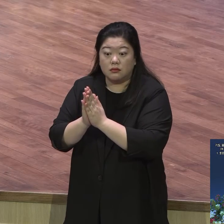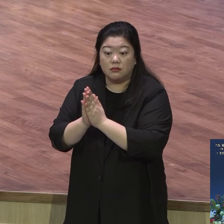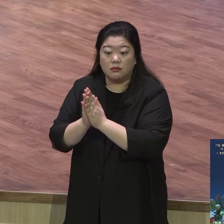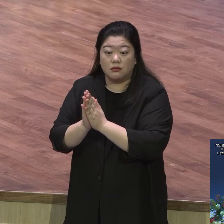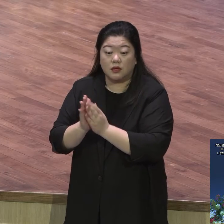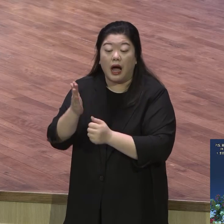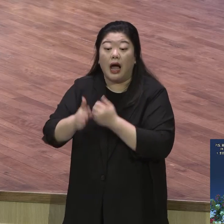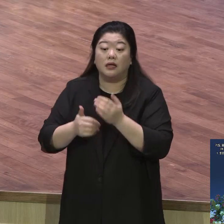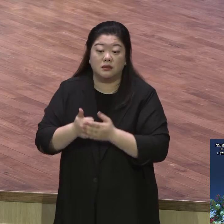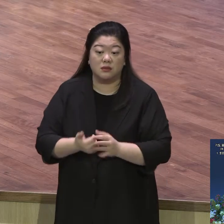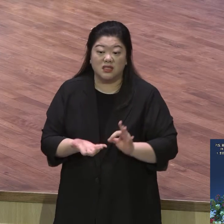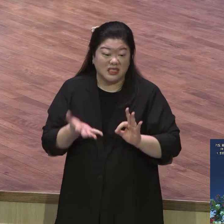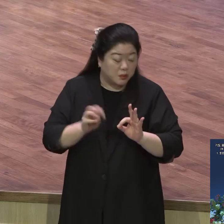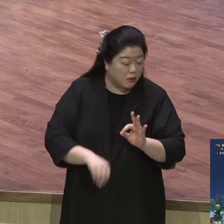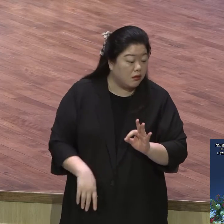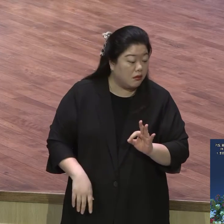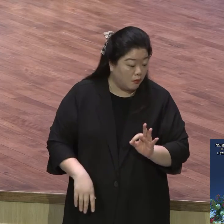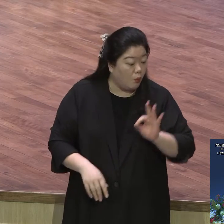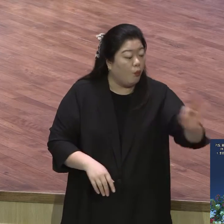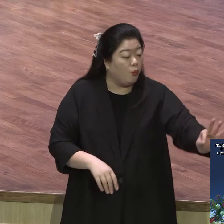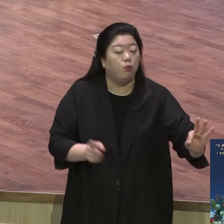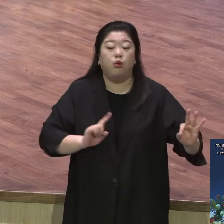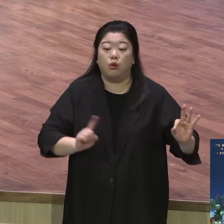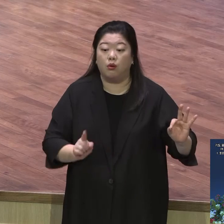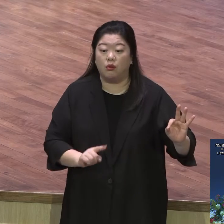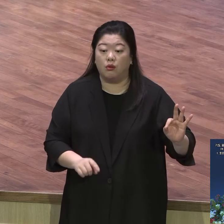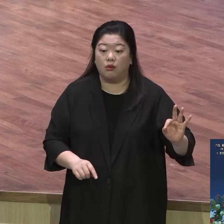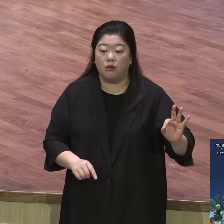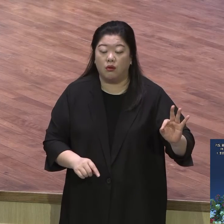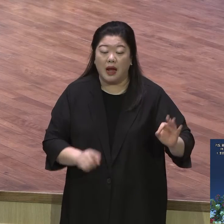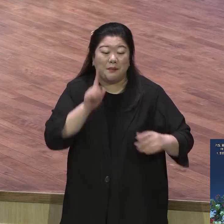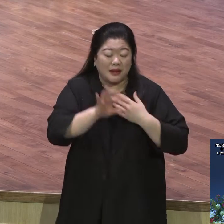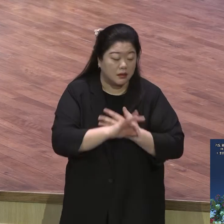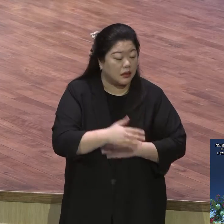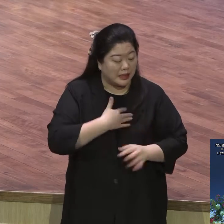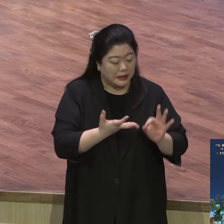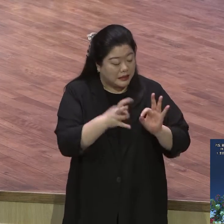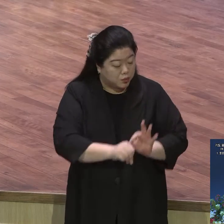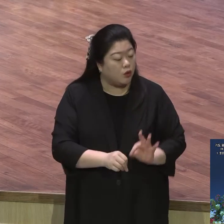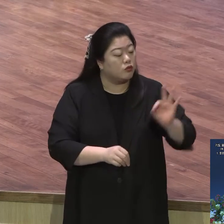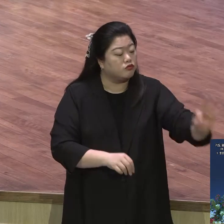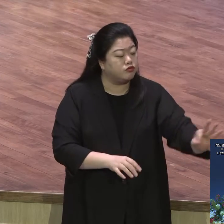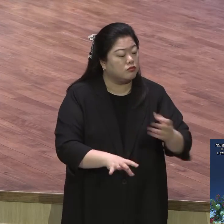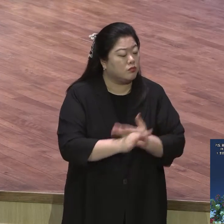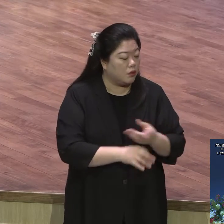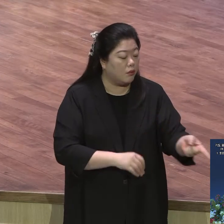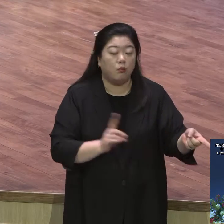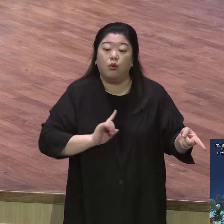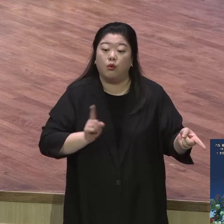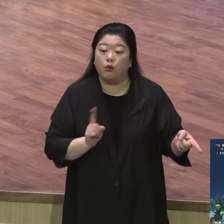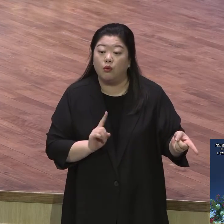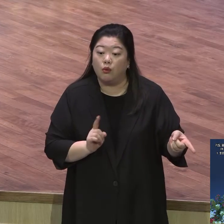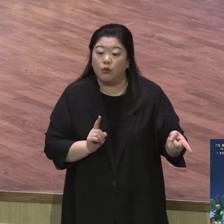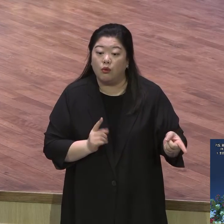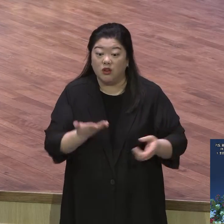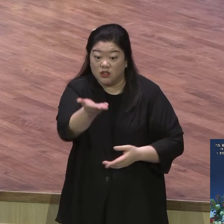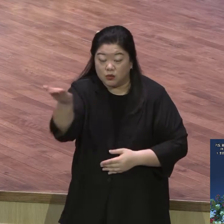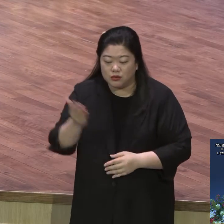하나님 물었어요 그래요 10억 내는데 주어서 너 뭐할래 자기 욕망을 위해서